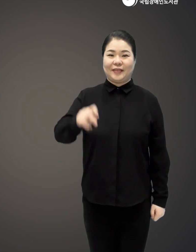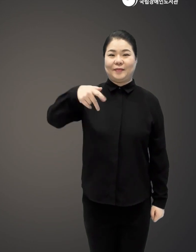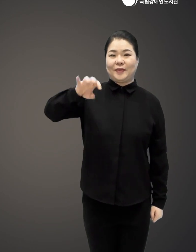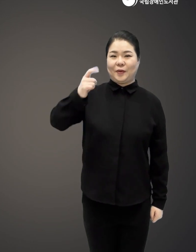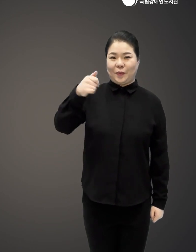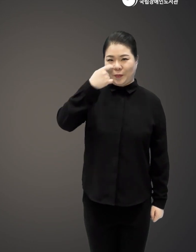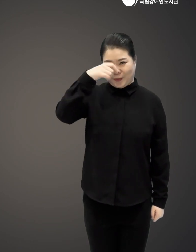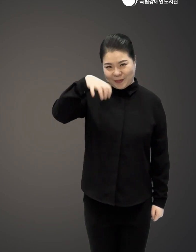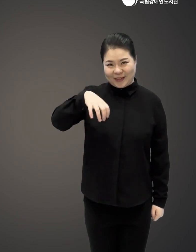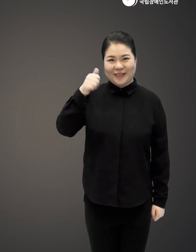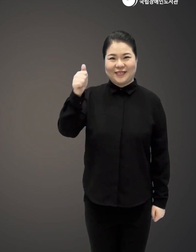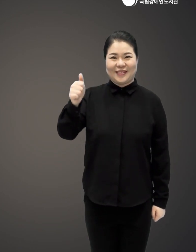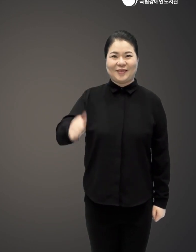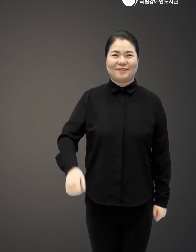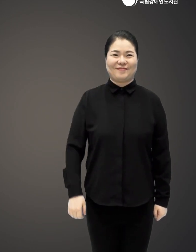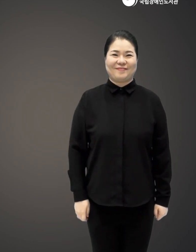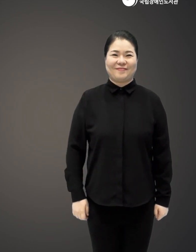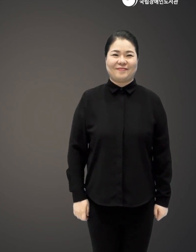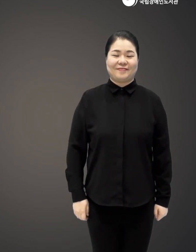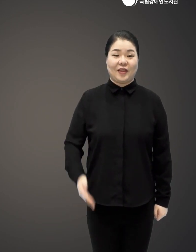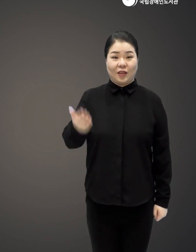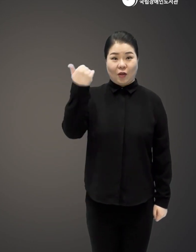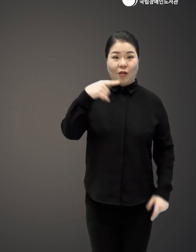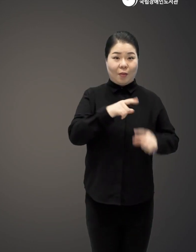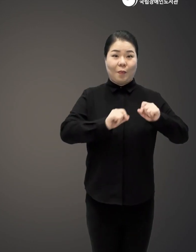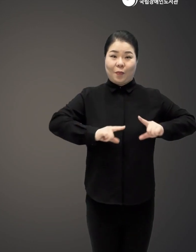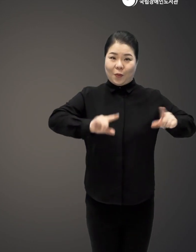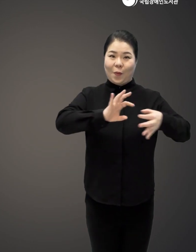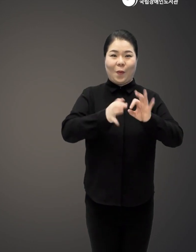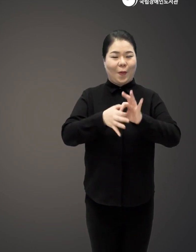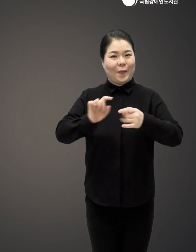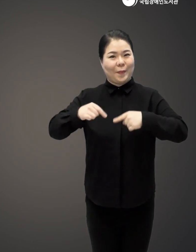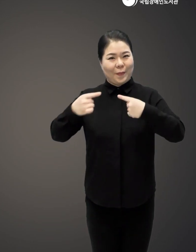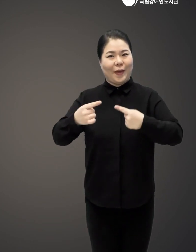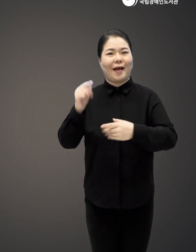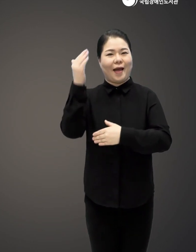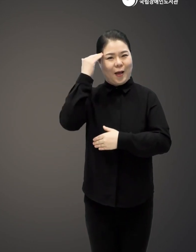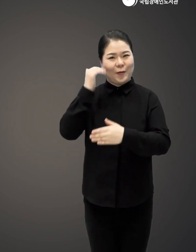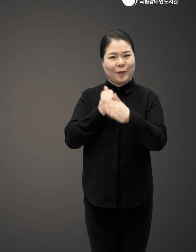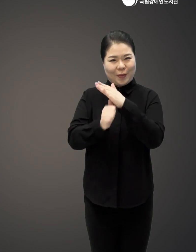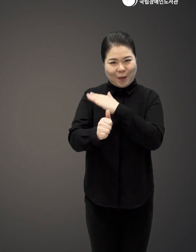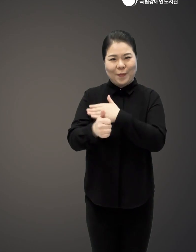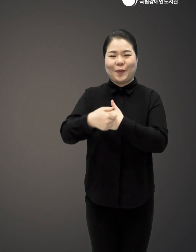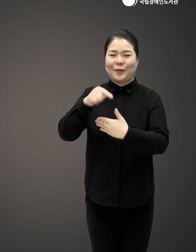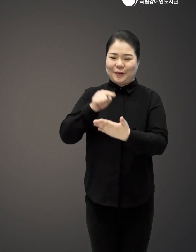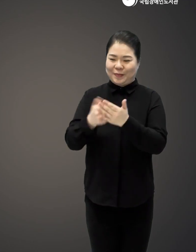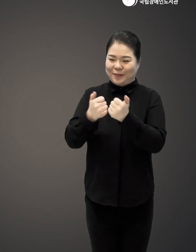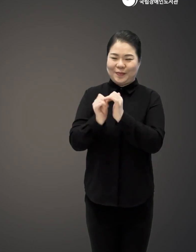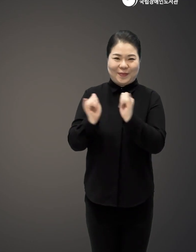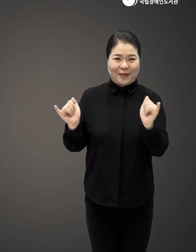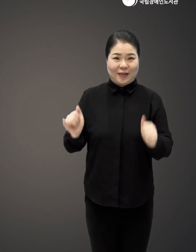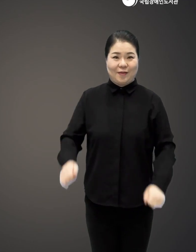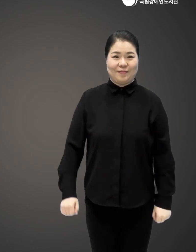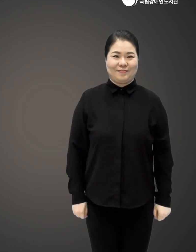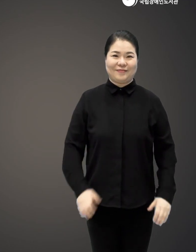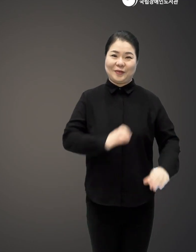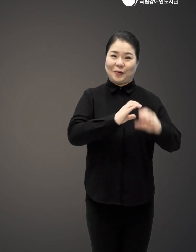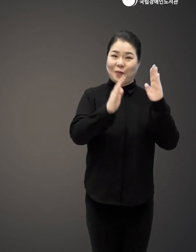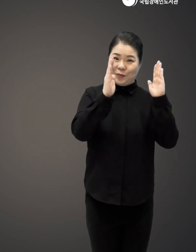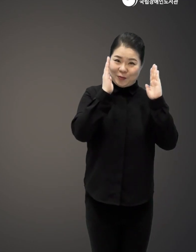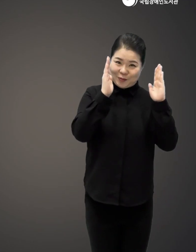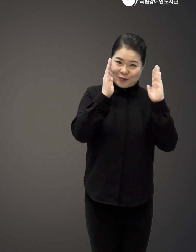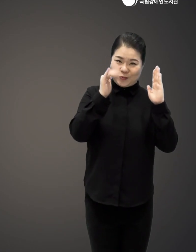김창욱 아카데미 원장 전 도쿄올림픽 국가대표 심리상담사 소통수업